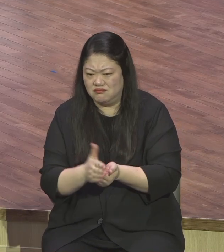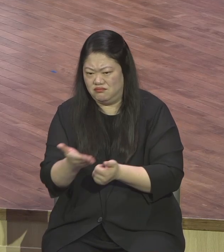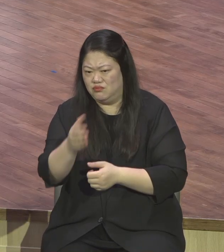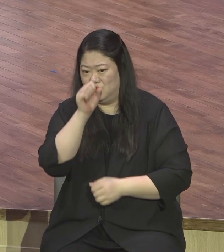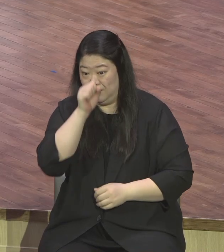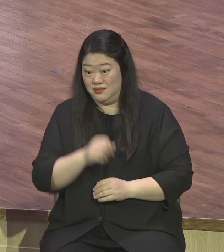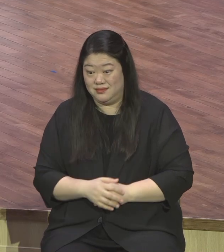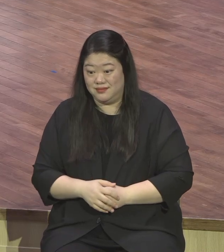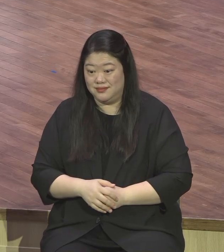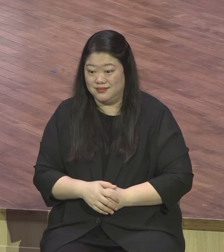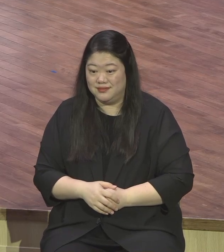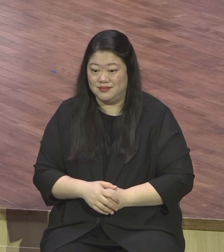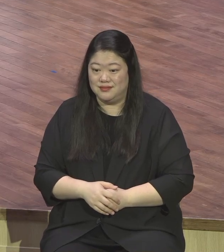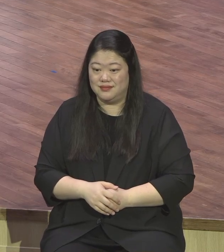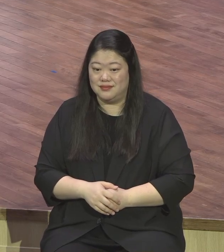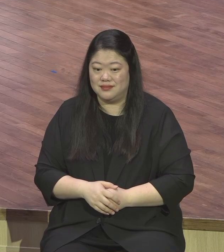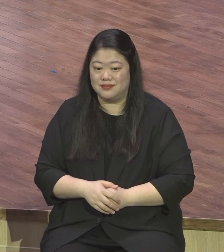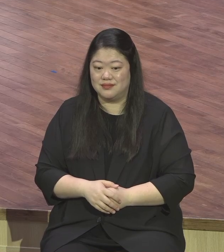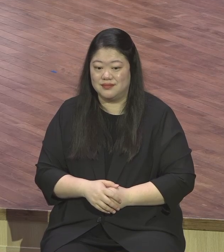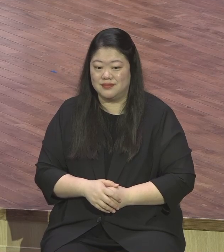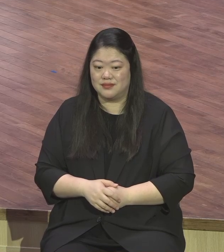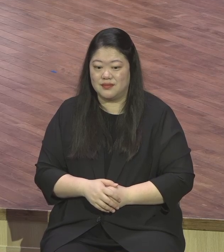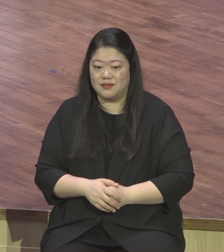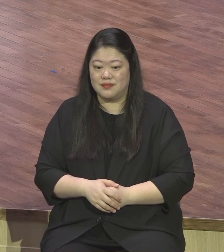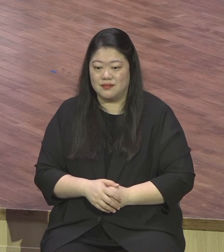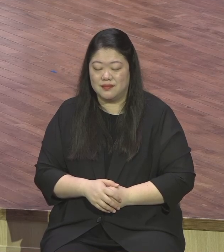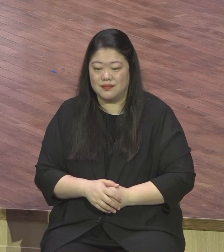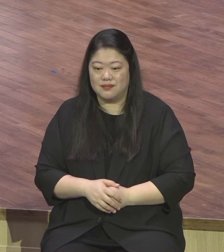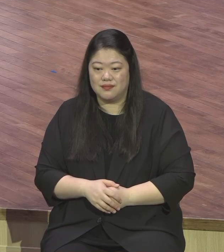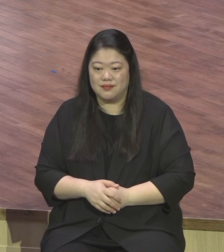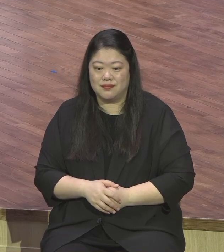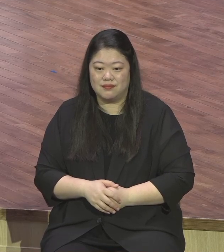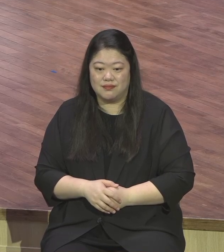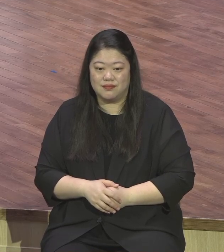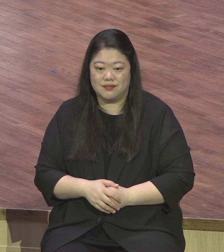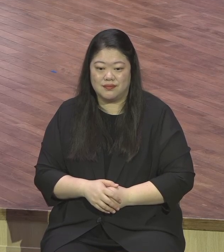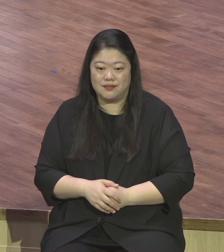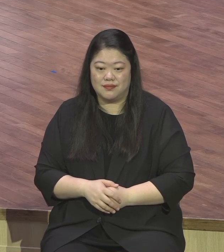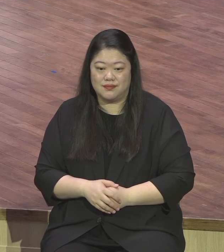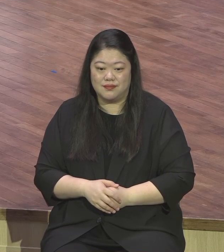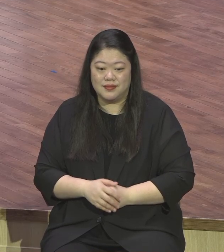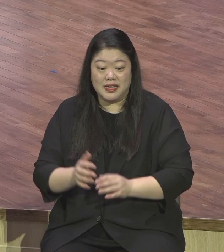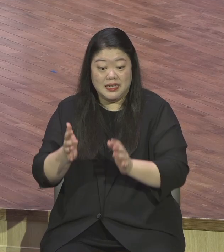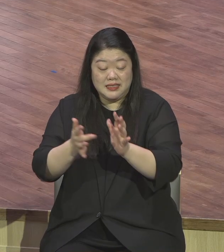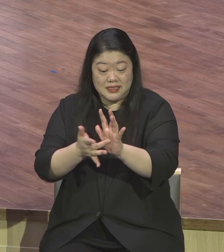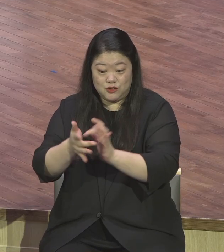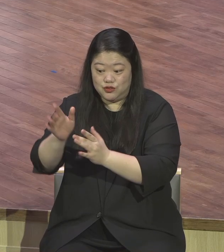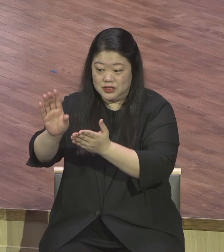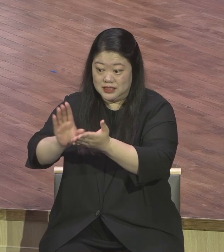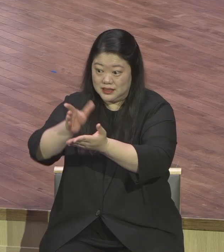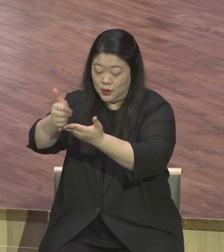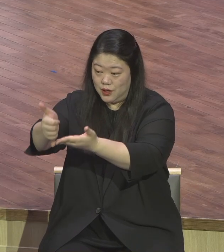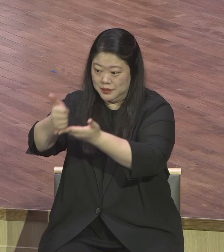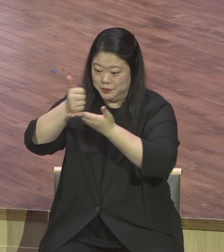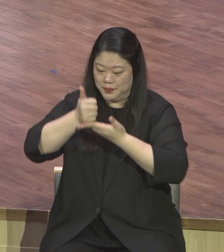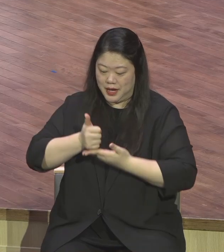감사가 넘치게 하라 우리가 예수고이스를 주로 받아 구원을 받았으면